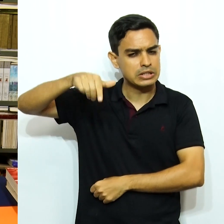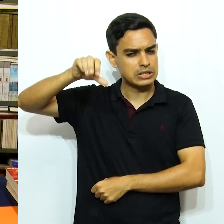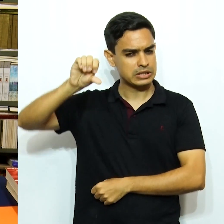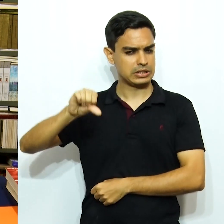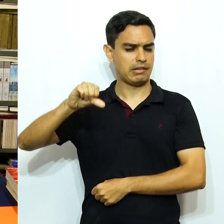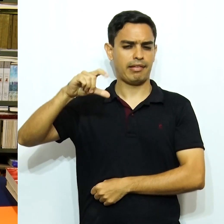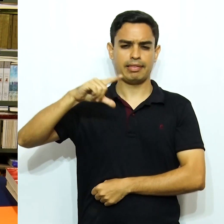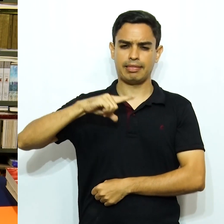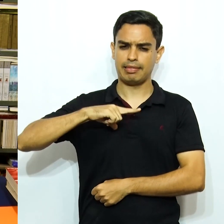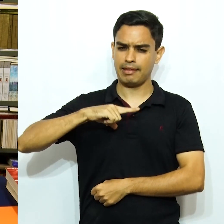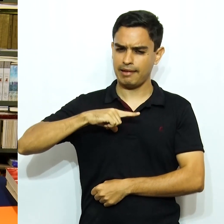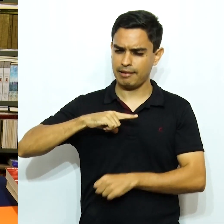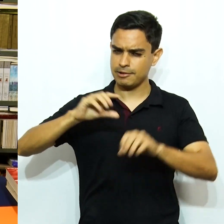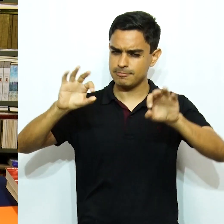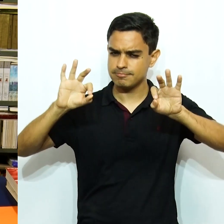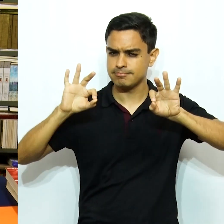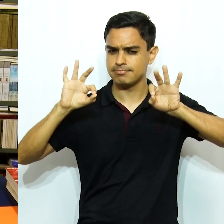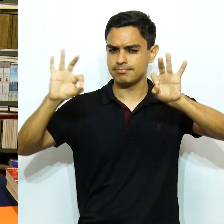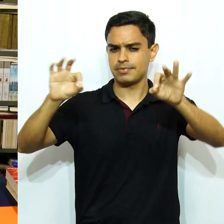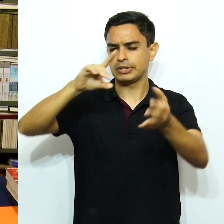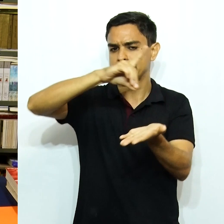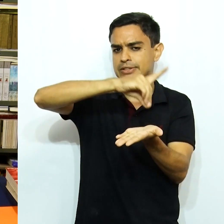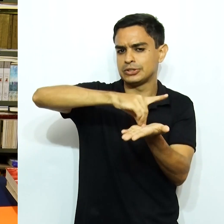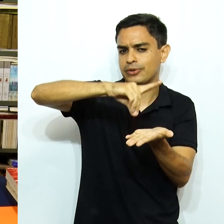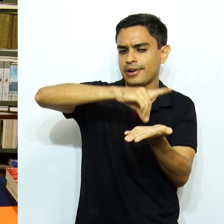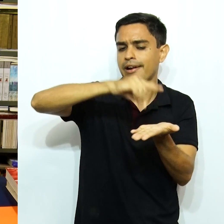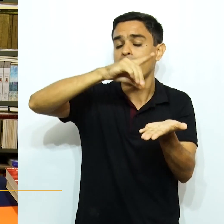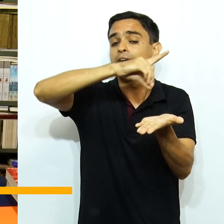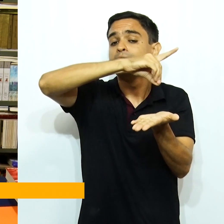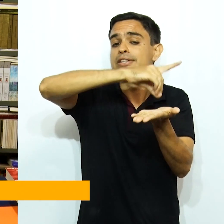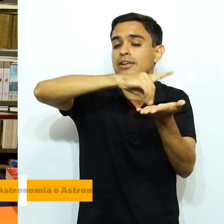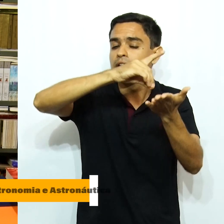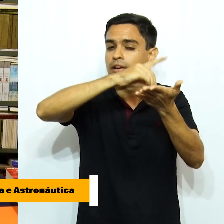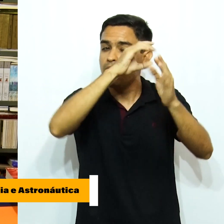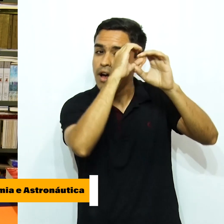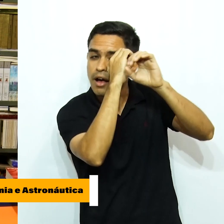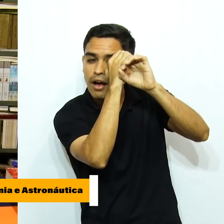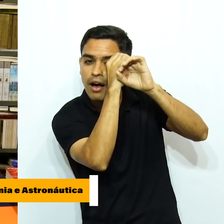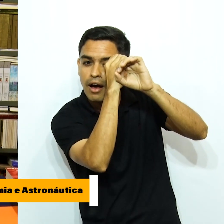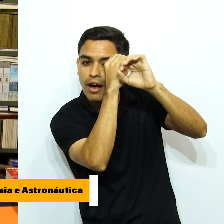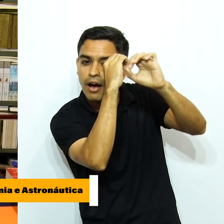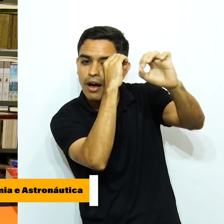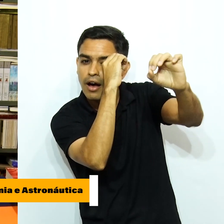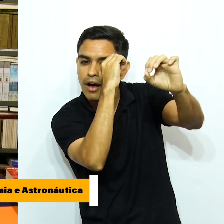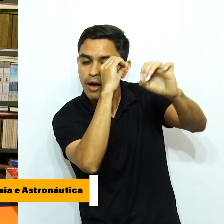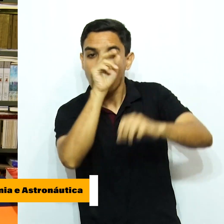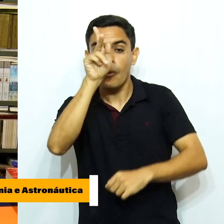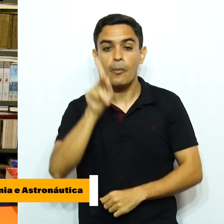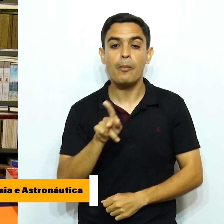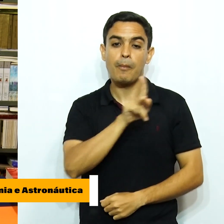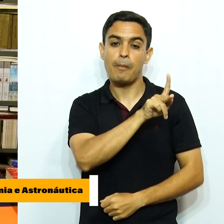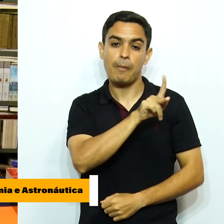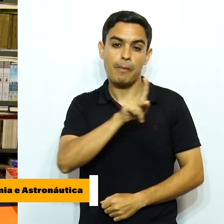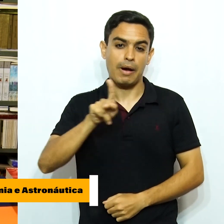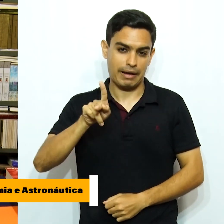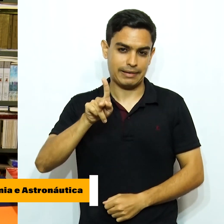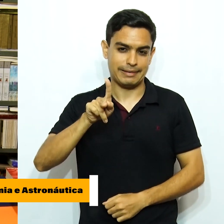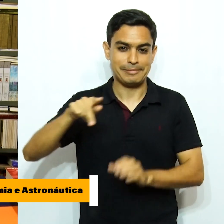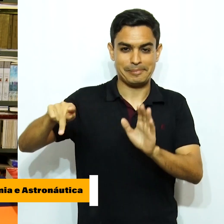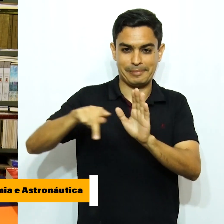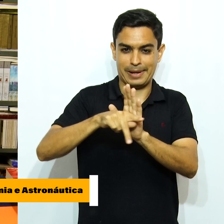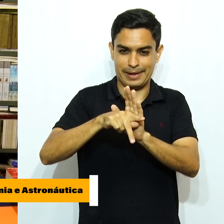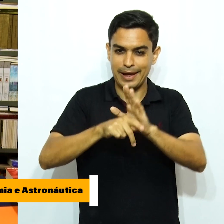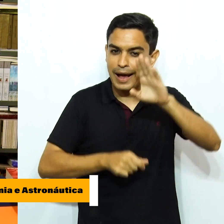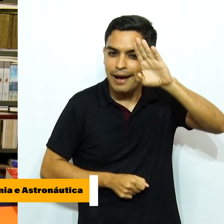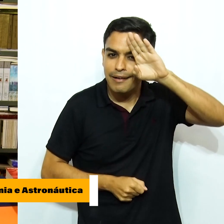singularidade no conjunto de dicionários do Rio Grande do Norte, que é o Dicionário de Astronomia e Astronáutica do padre Jorge O'Grady, que foi